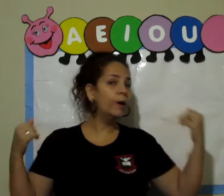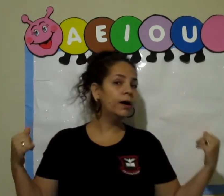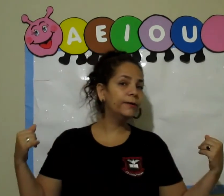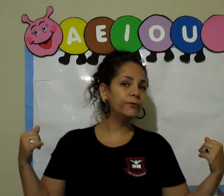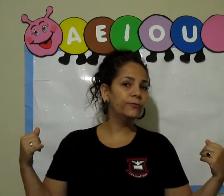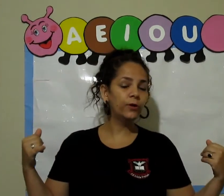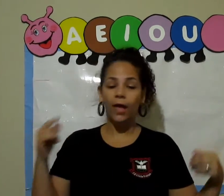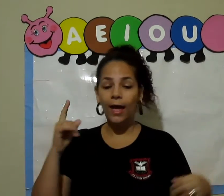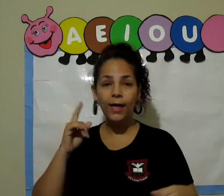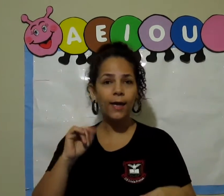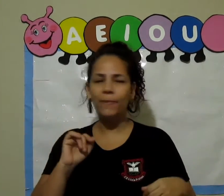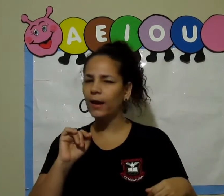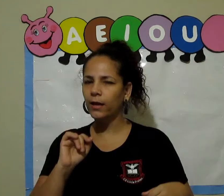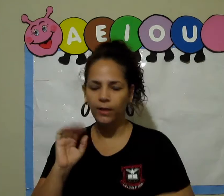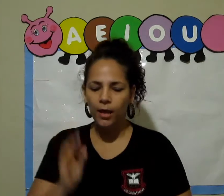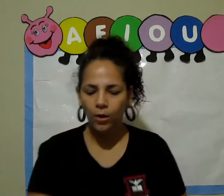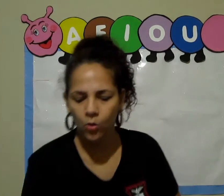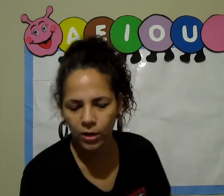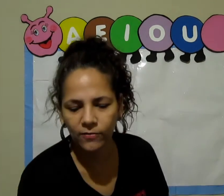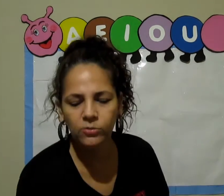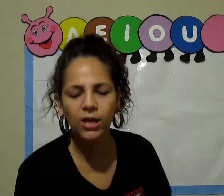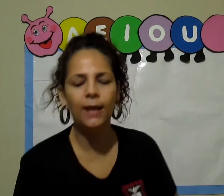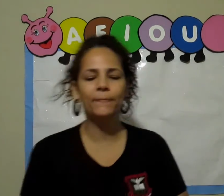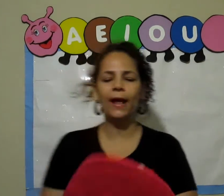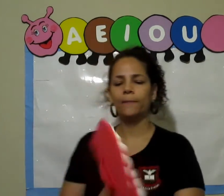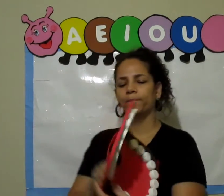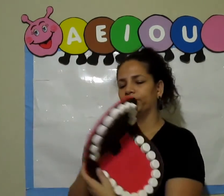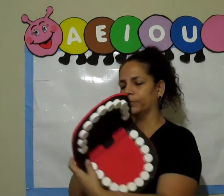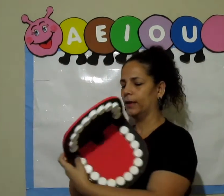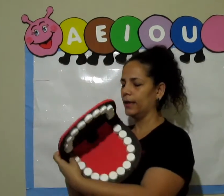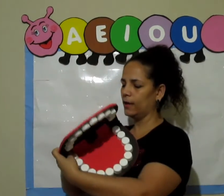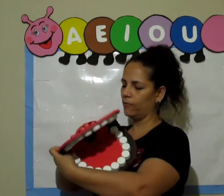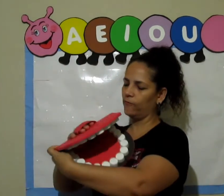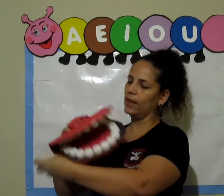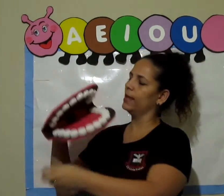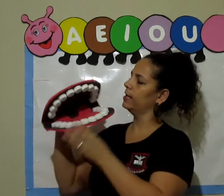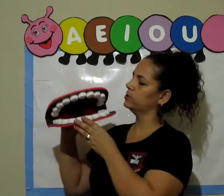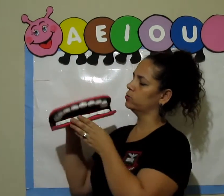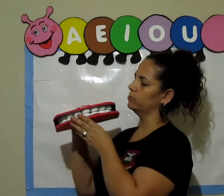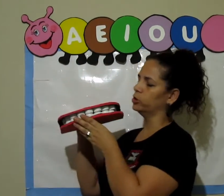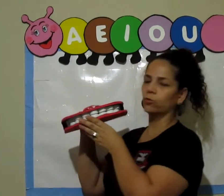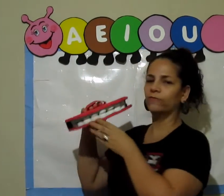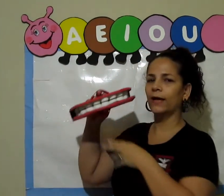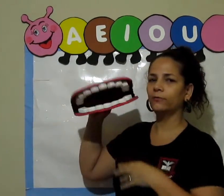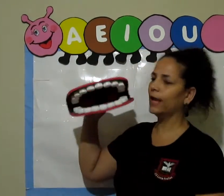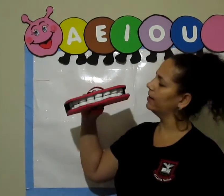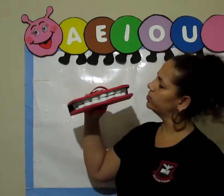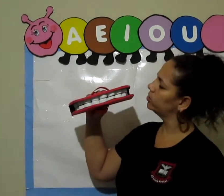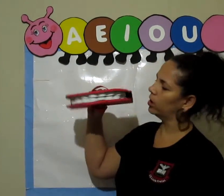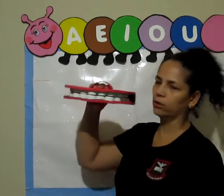banho, não foi? Ah, peraí! Olha, vamos relembrar. Eu falei sobre escovar o dente, olha aqui,